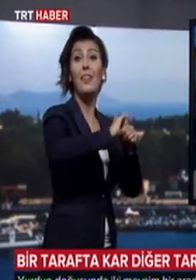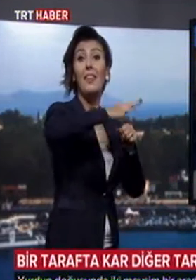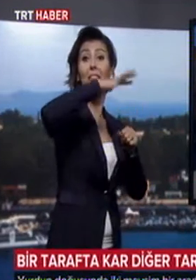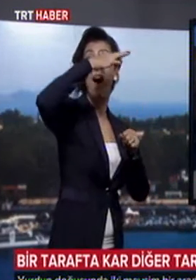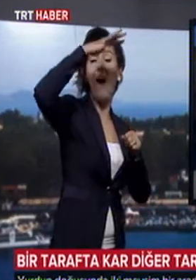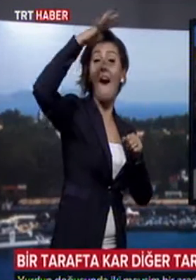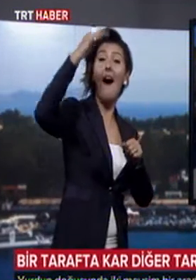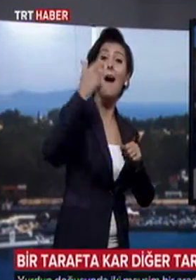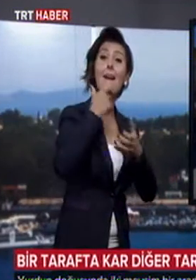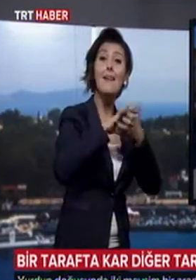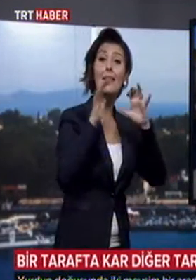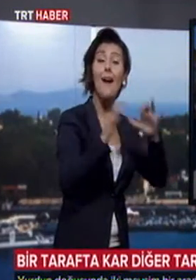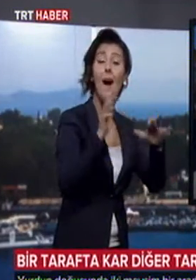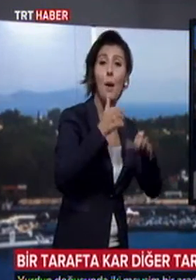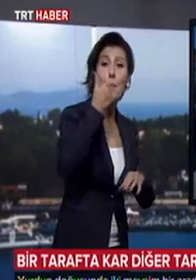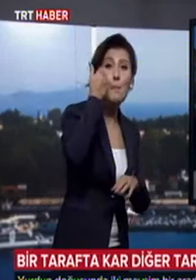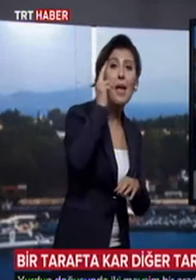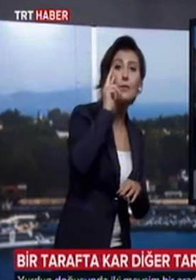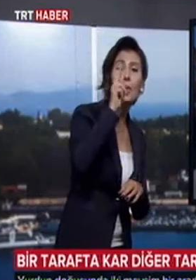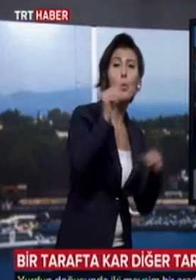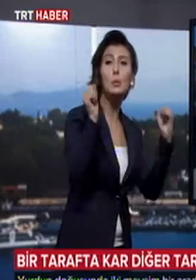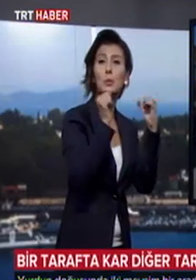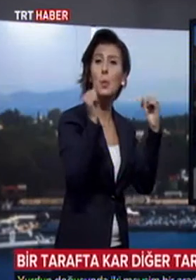beyazlandı. Soğuklar şu anda bu kabileye diyoruz.